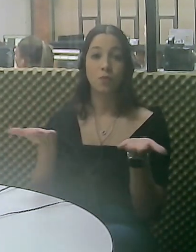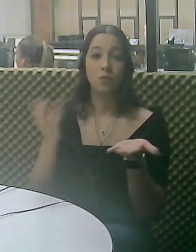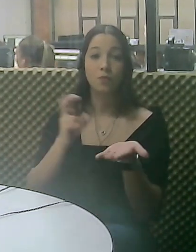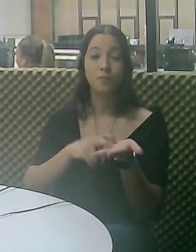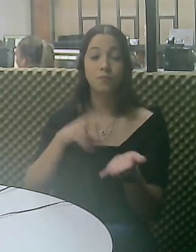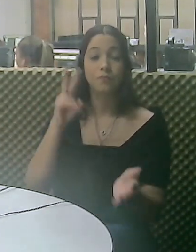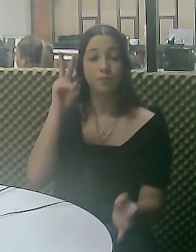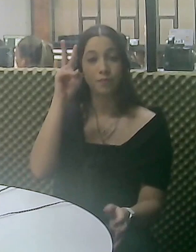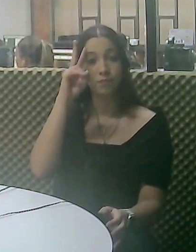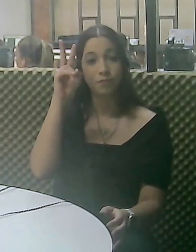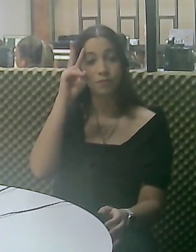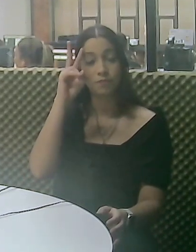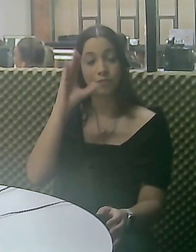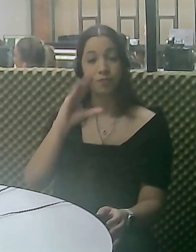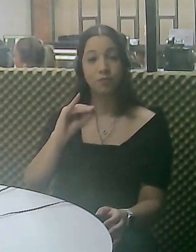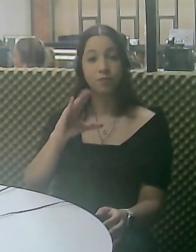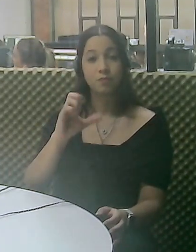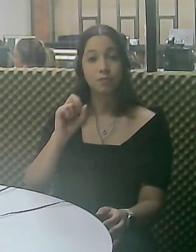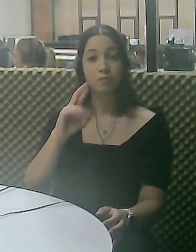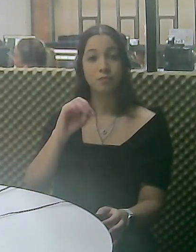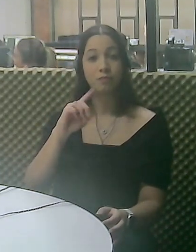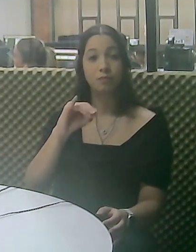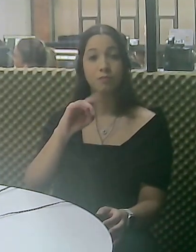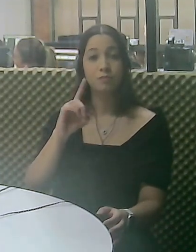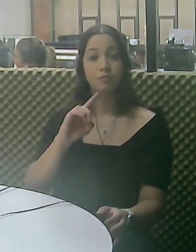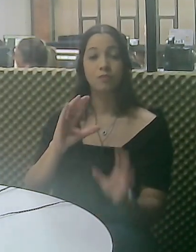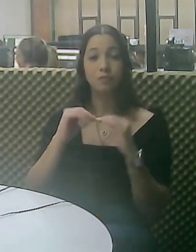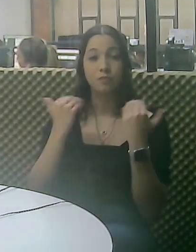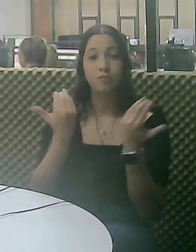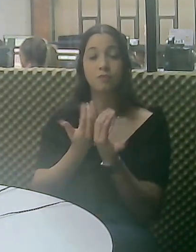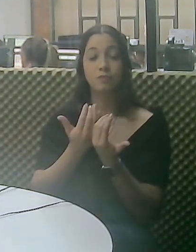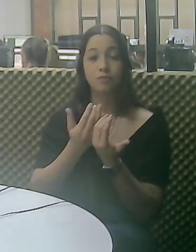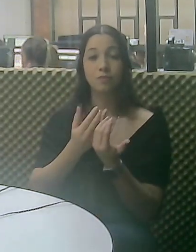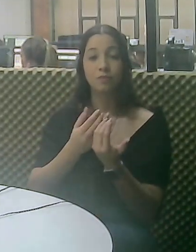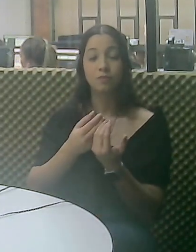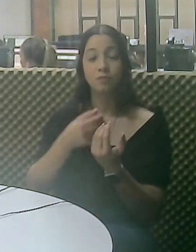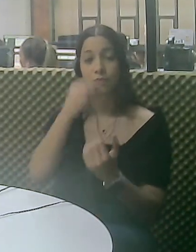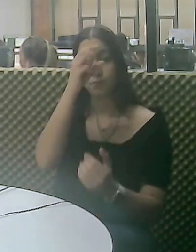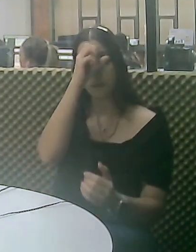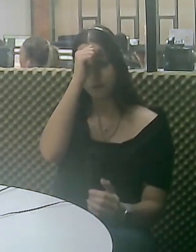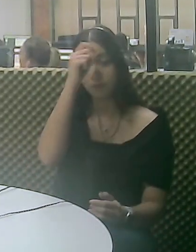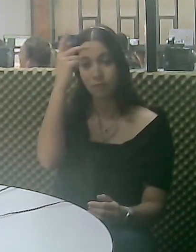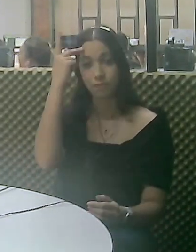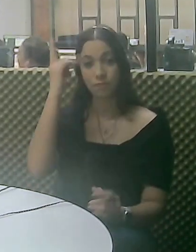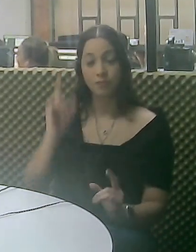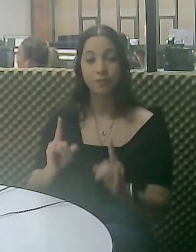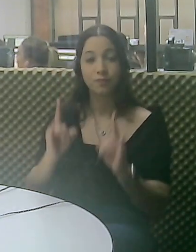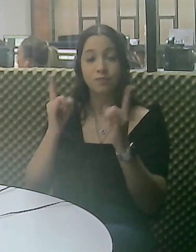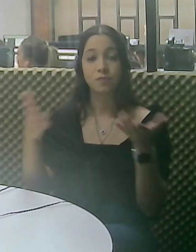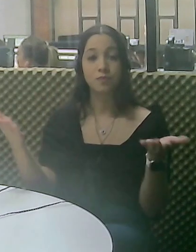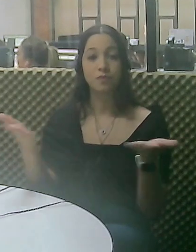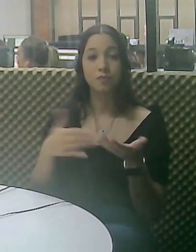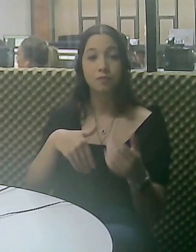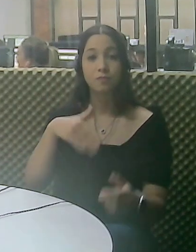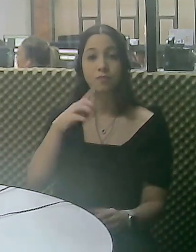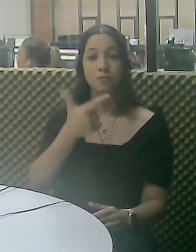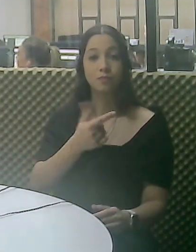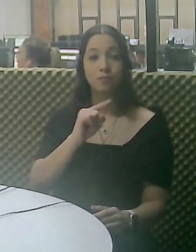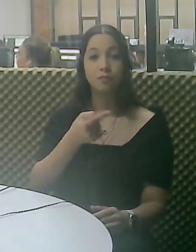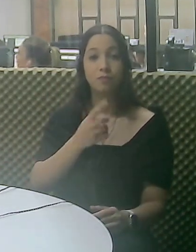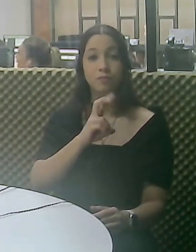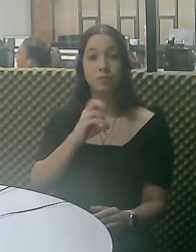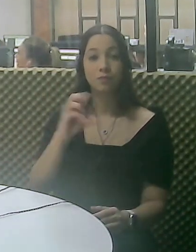até 31 de maio, aconteceu na manhã desta segunda-feira, no Auditório Cícero Diniz, no Centro Administrativo